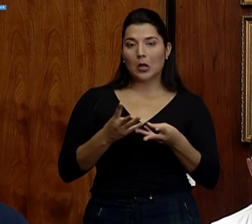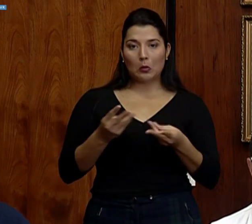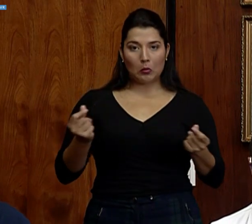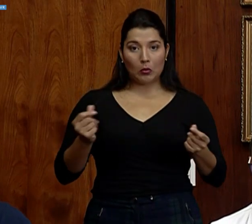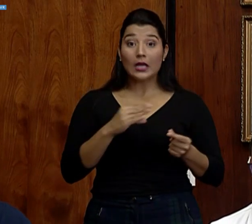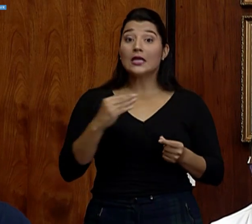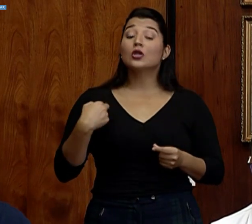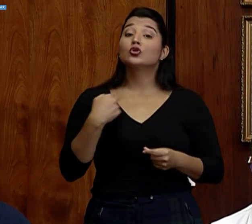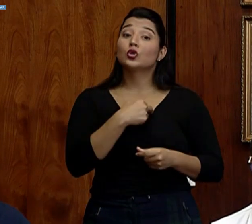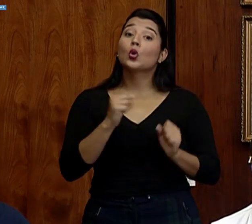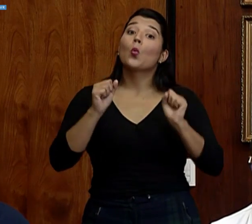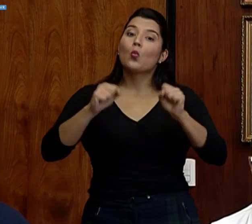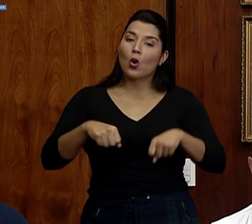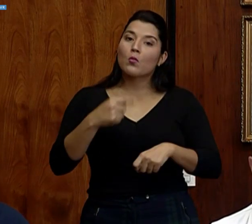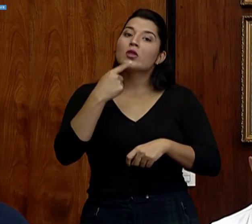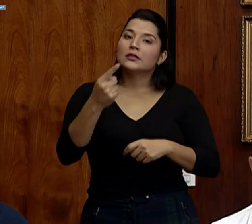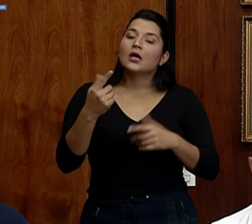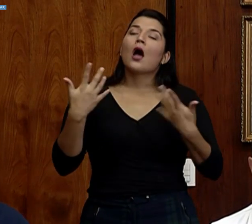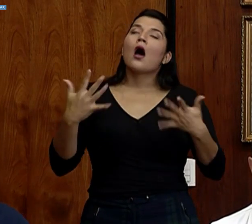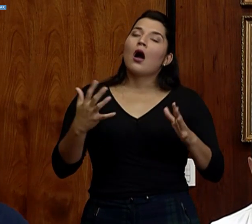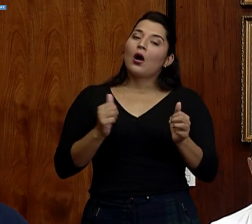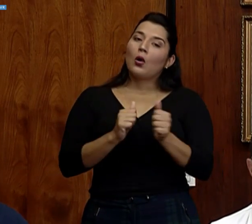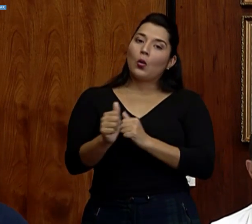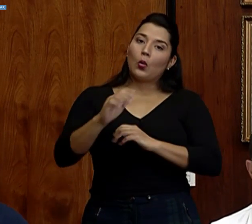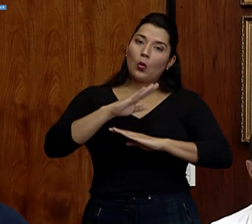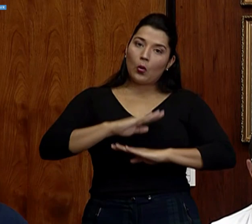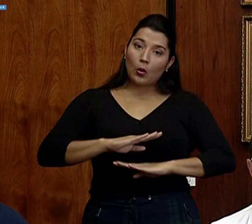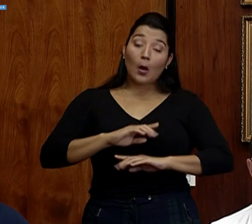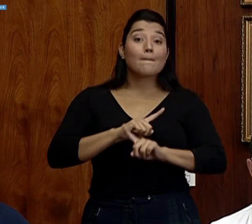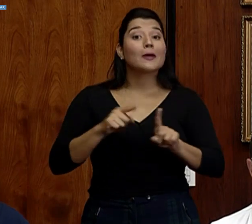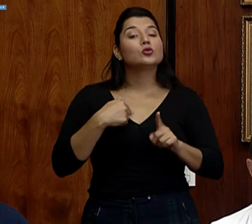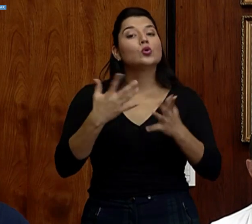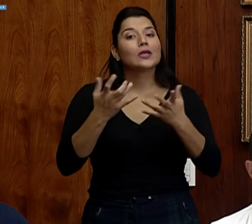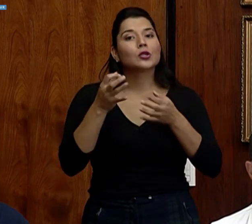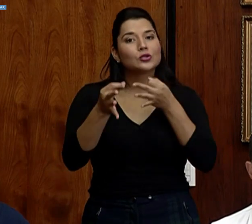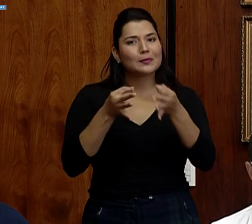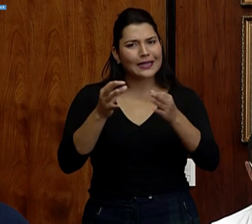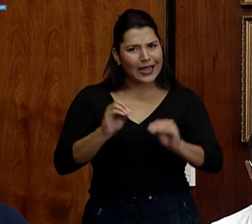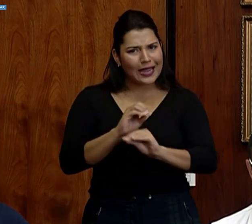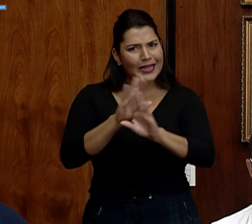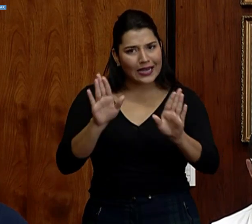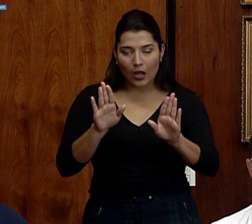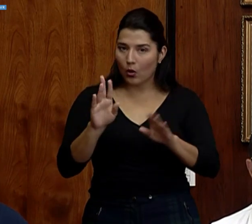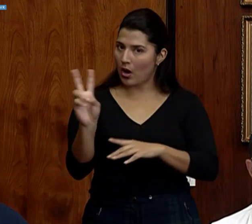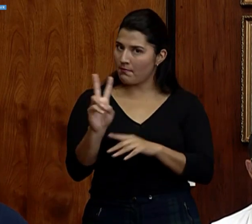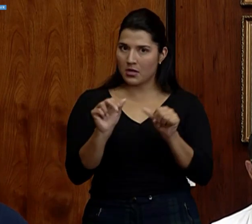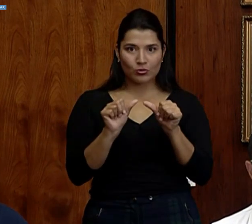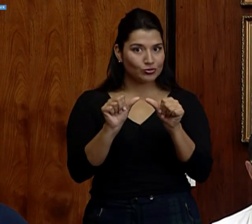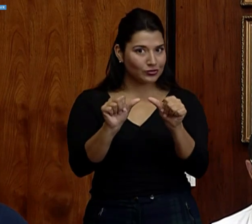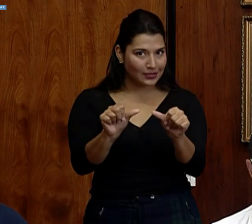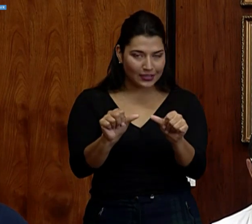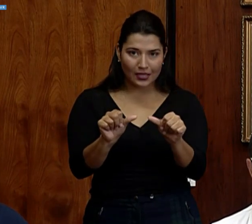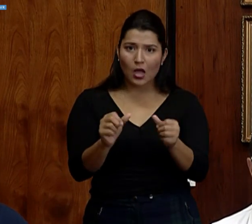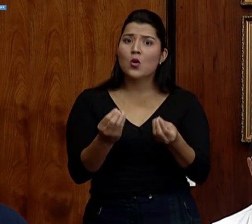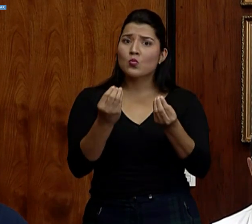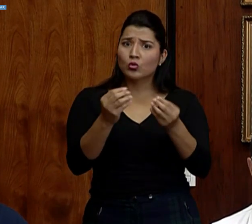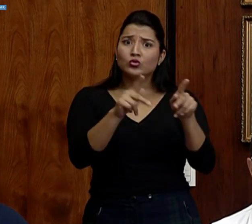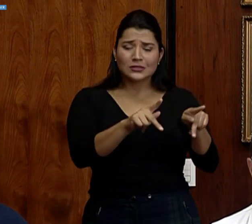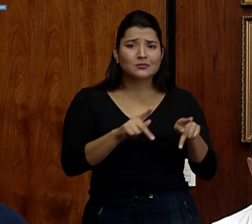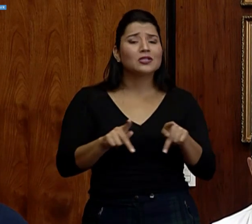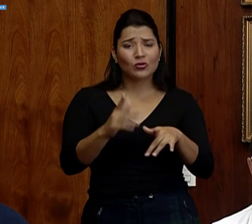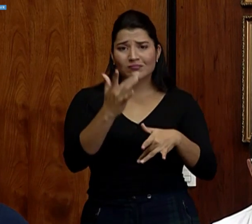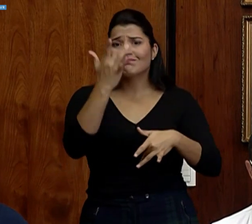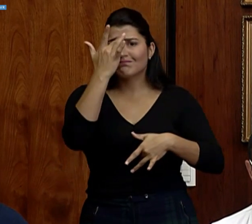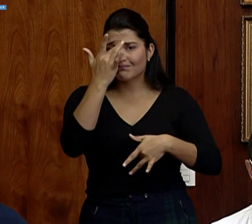a poder decir que salimos adelante. Pero yo quiero ser claro en que el virus va a seguir su avance, que van a haber personas que se van a infectar,